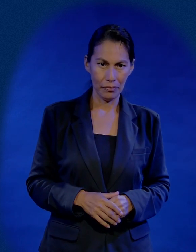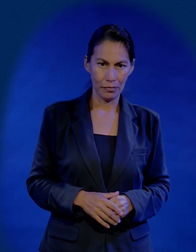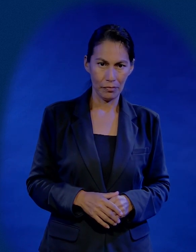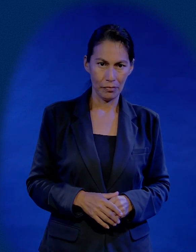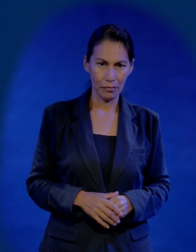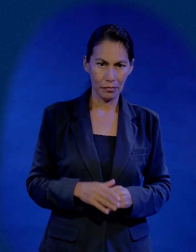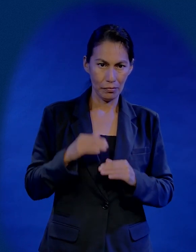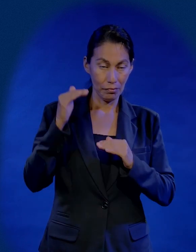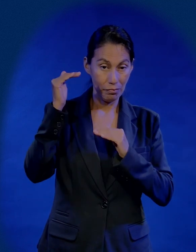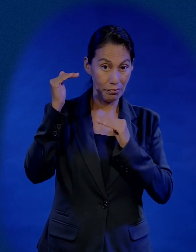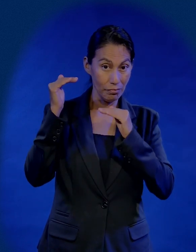Dios